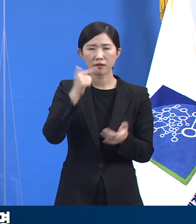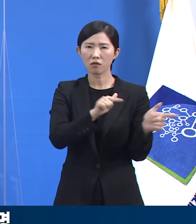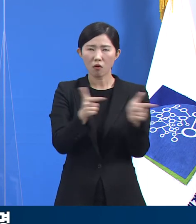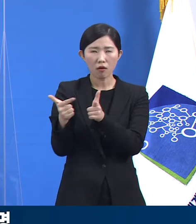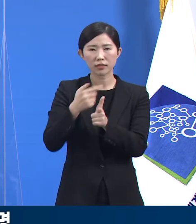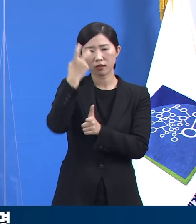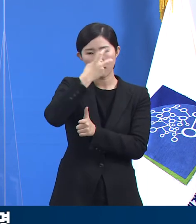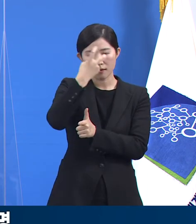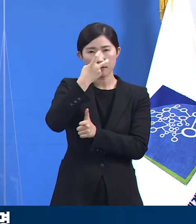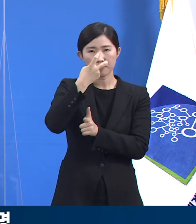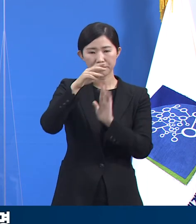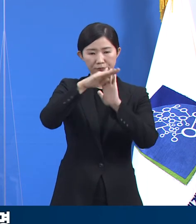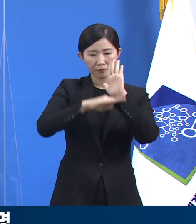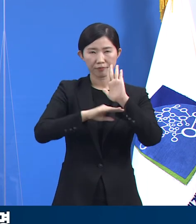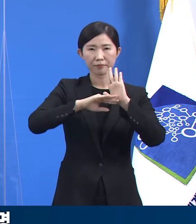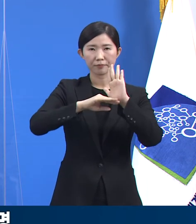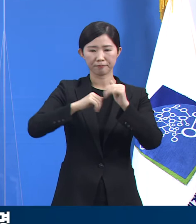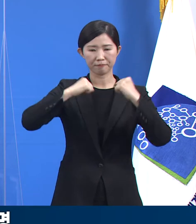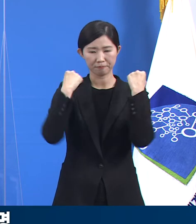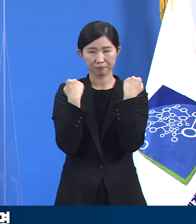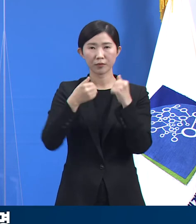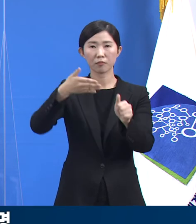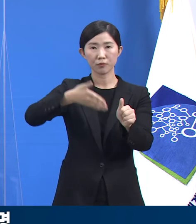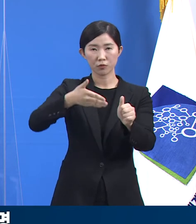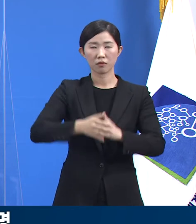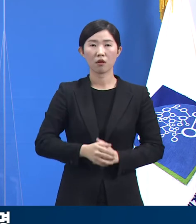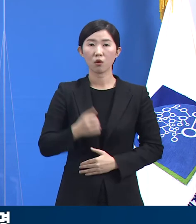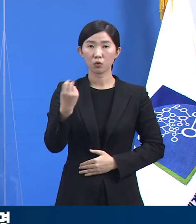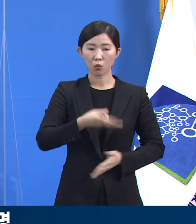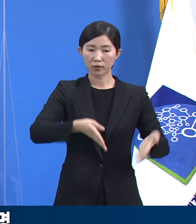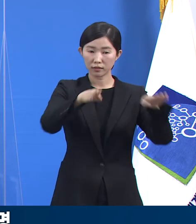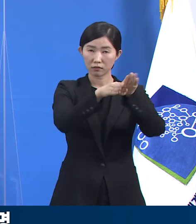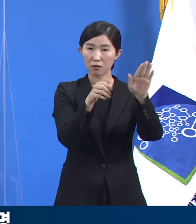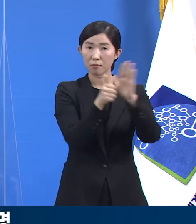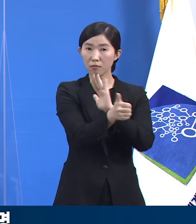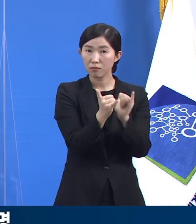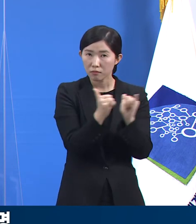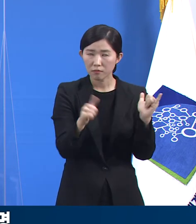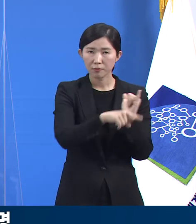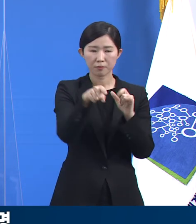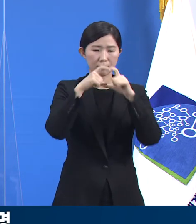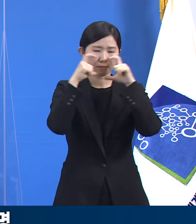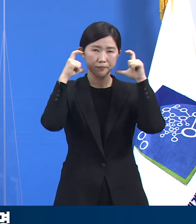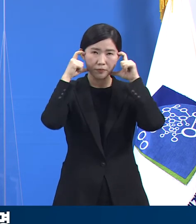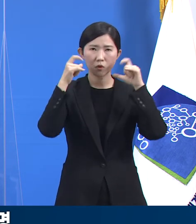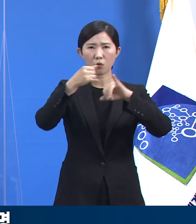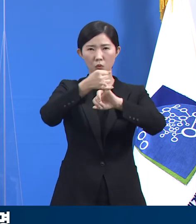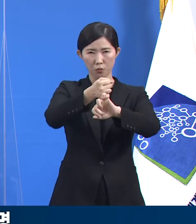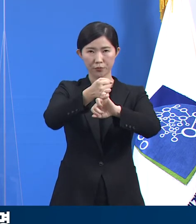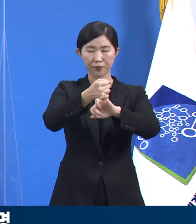아울러 시설을 이용하는 분들께서도 마스크 착용 등 방역지침을 준수해 주십시오.